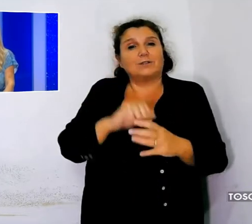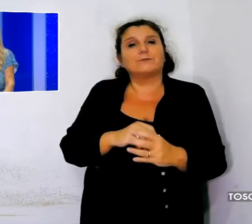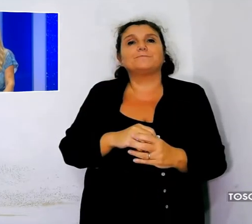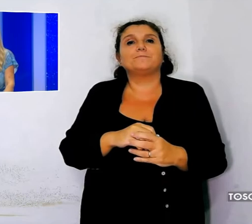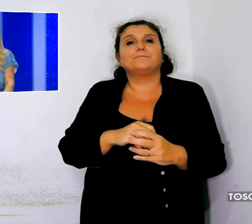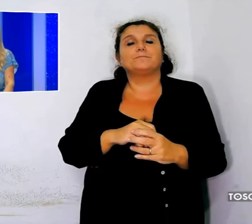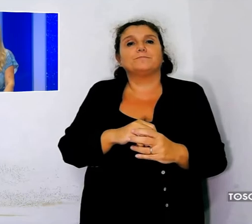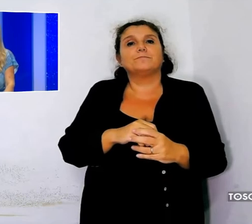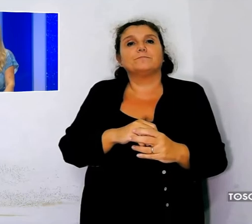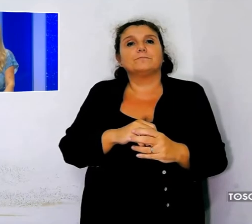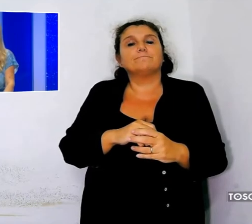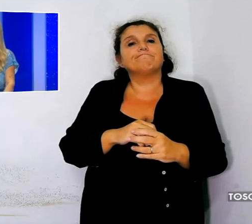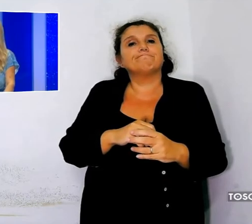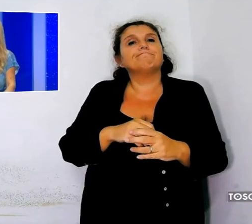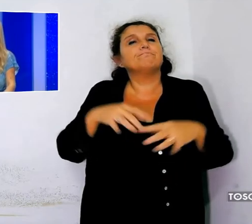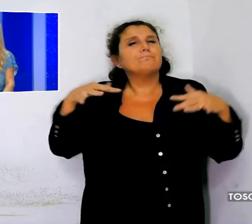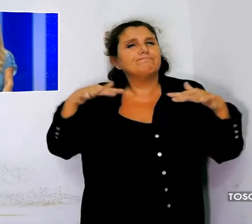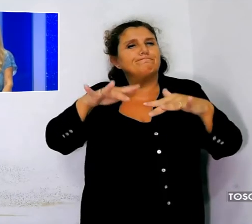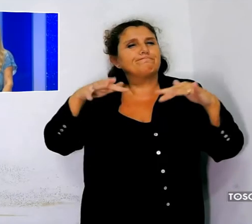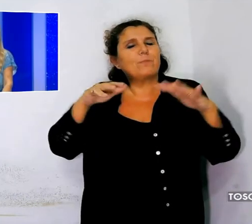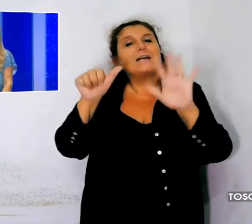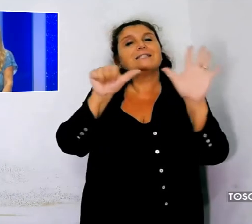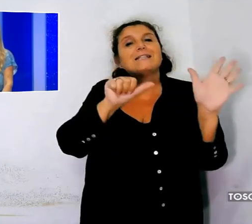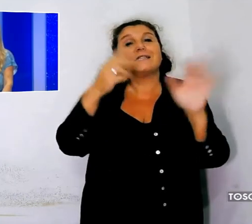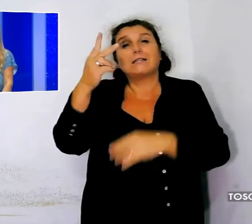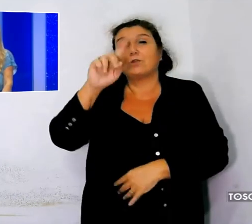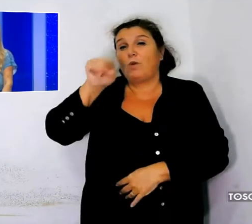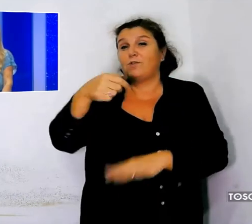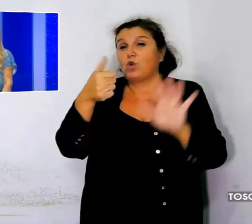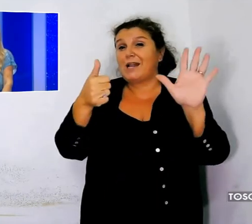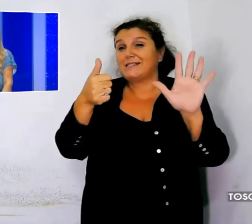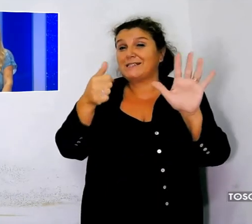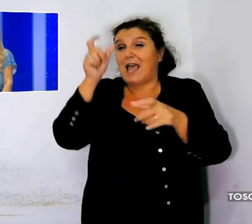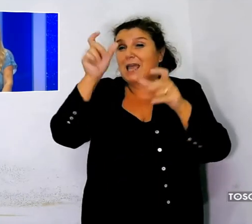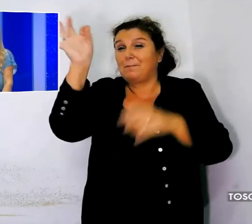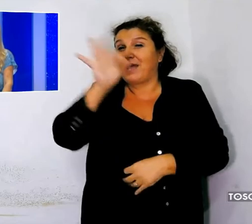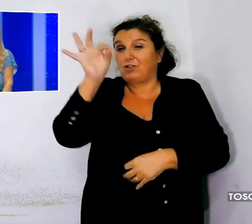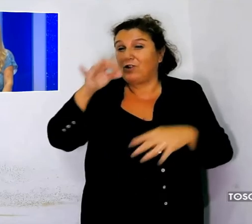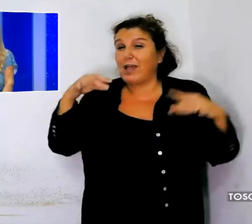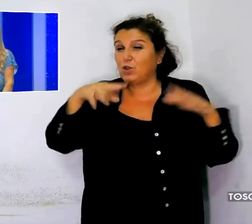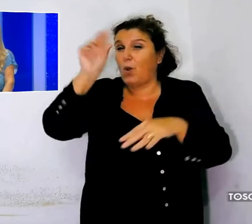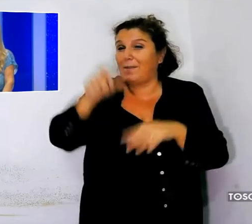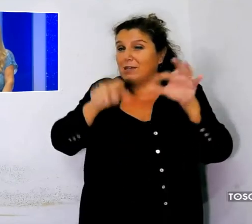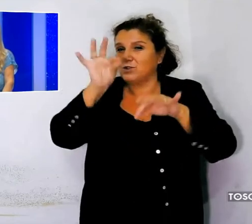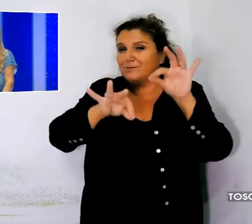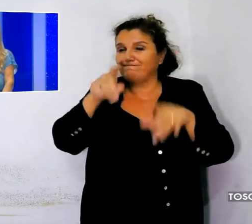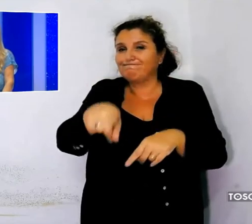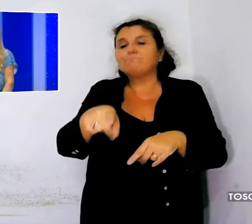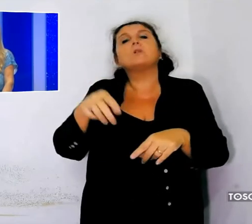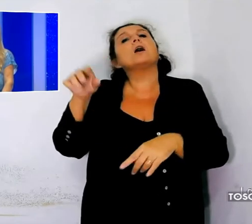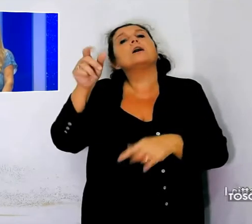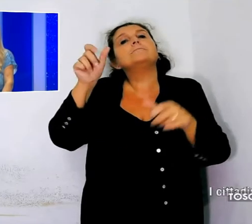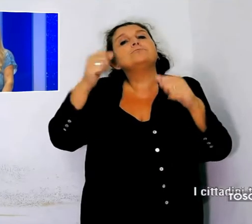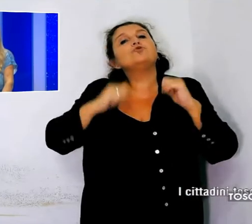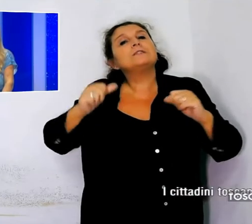L'affluenza è stata del 62,6%. I cittadini toscani hanno scelto il nuovo